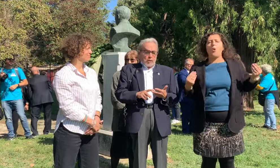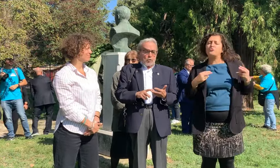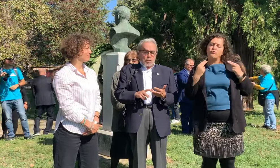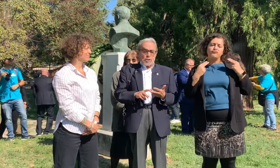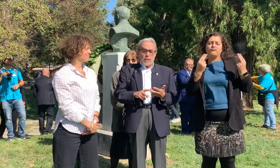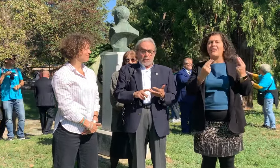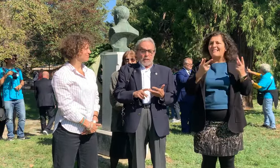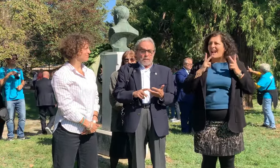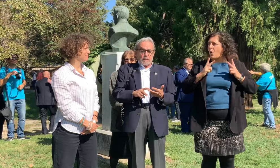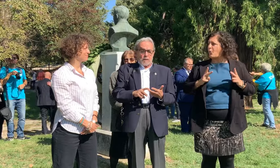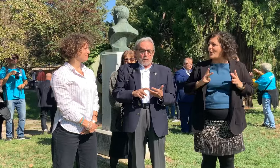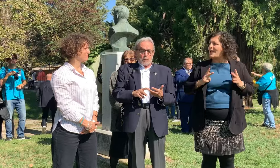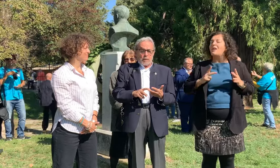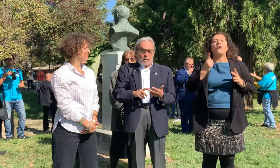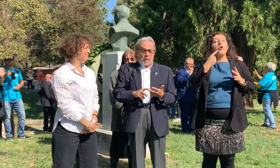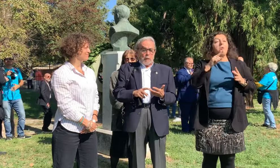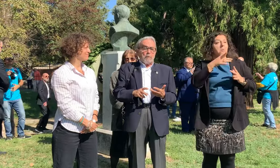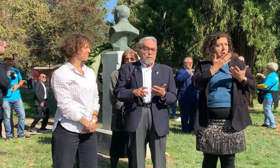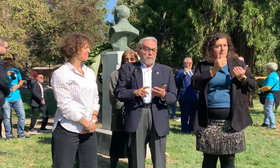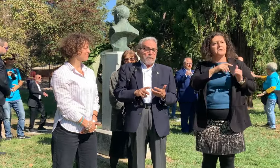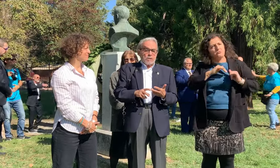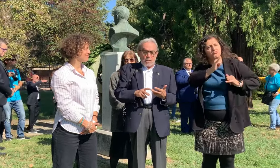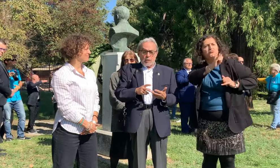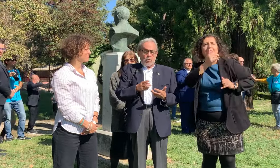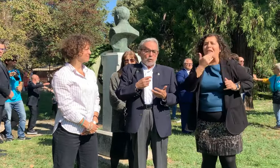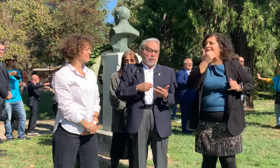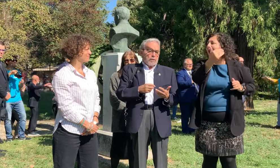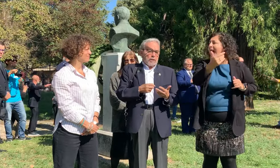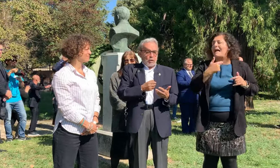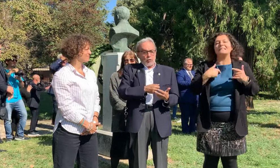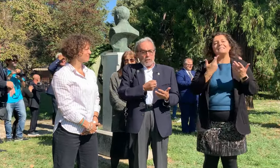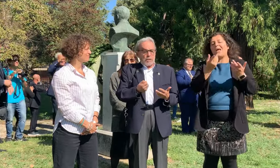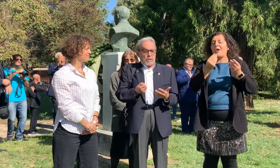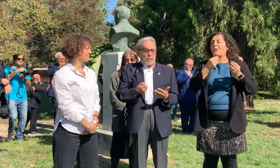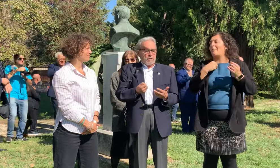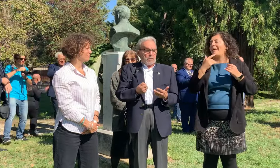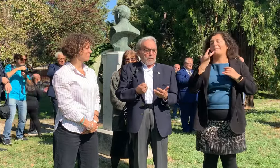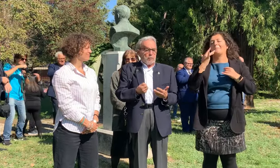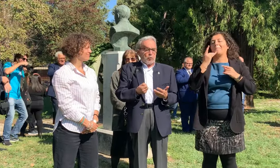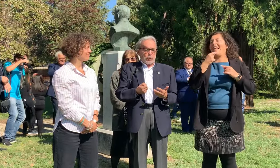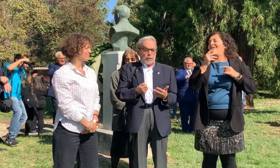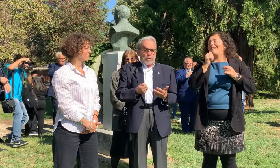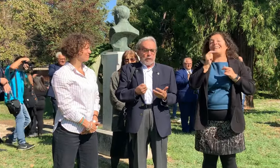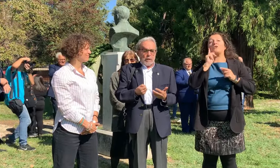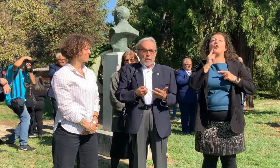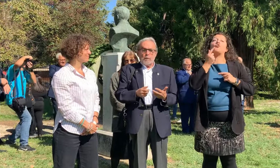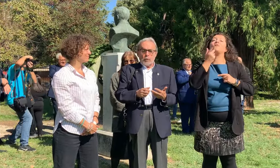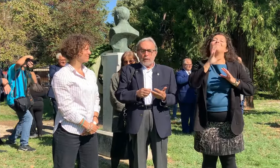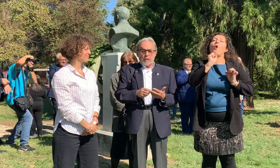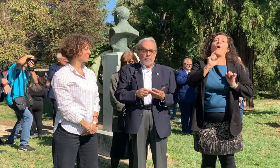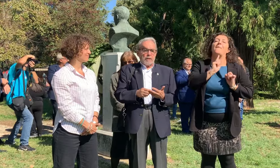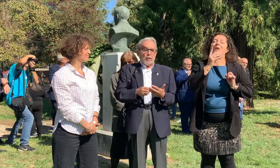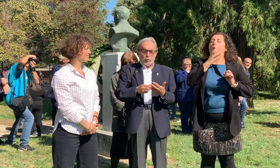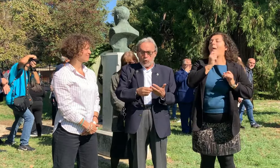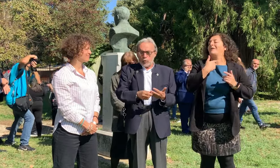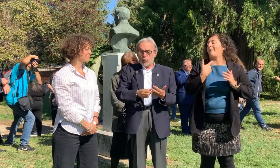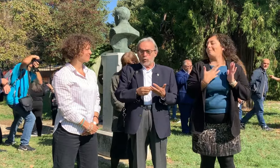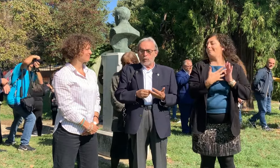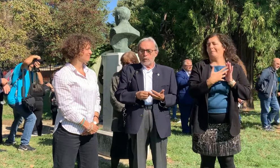detto sì sì grazie sempre, fingendo di non capire cosa mi diceva Mussolini, e poi alla fine ha ottenuto il lavoro